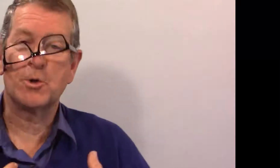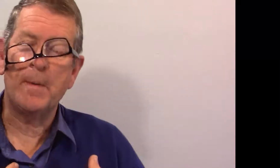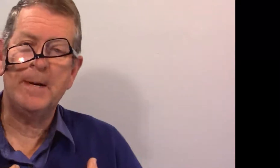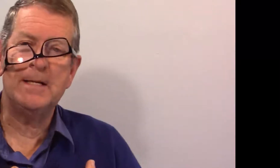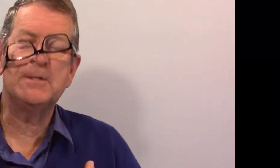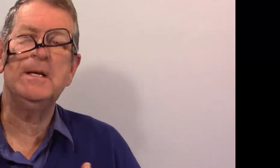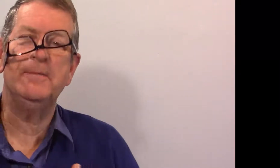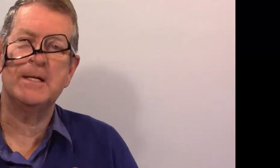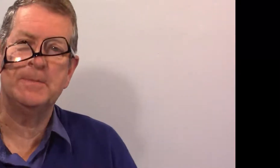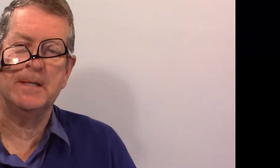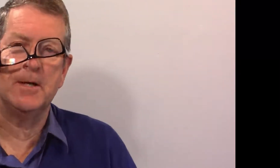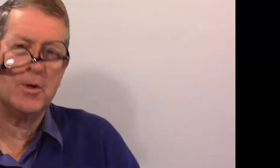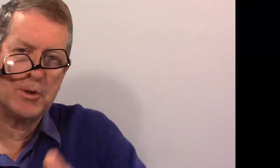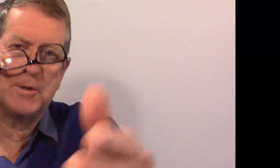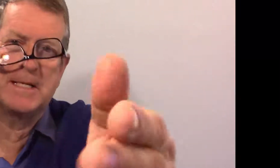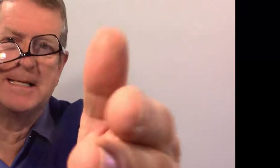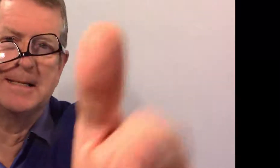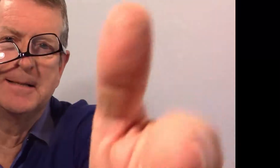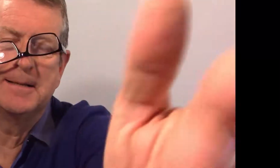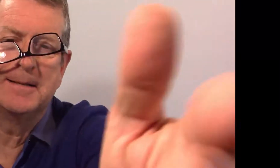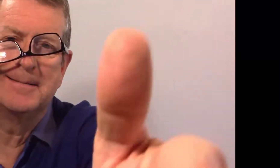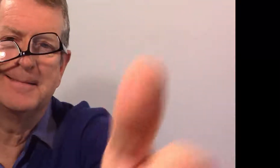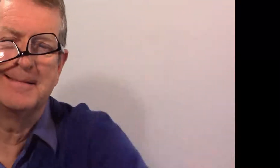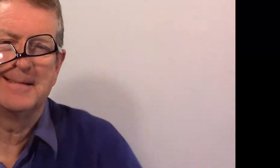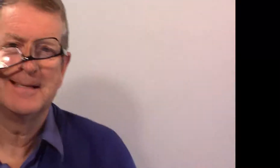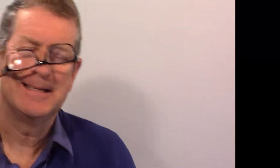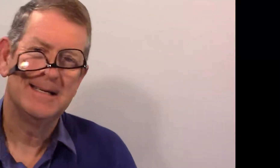Je m'appelle Steve Nesbitt. Enchanté.